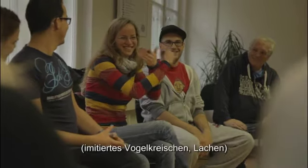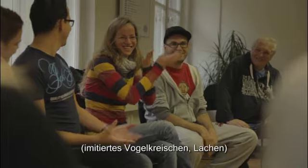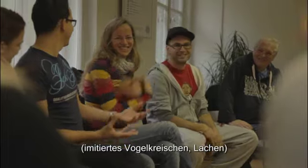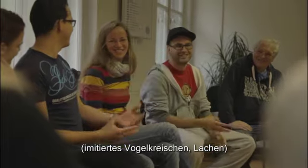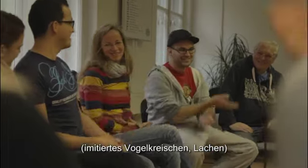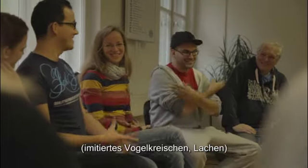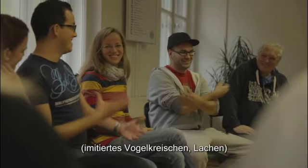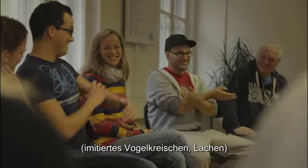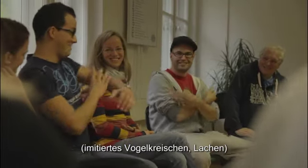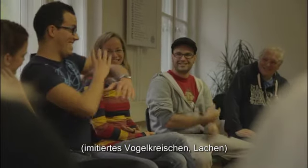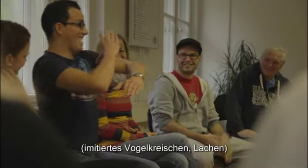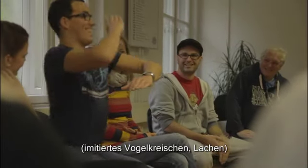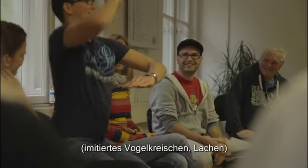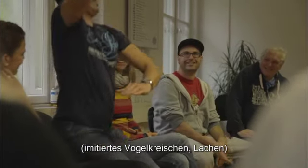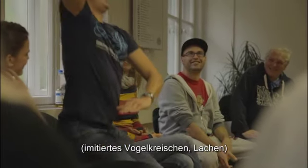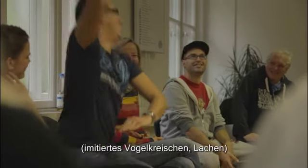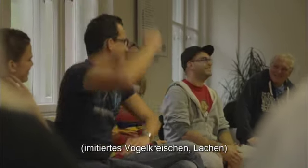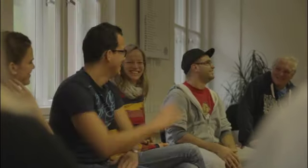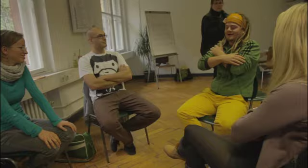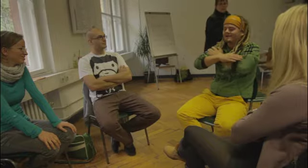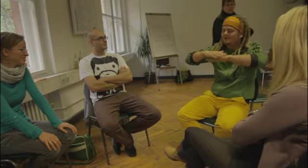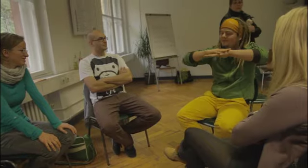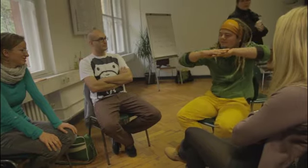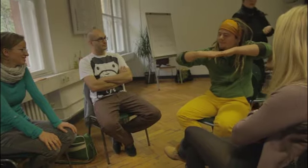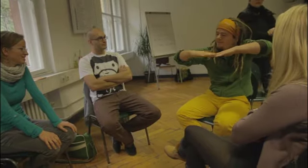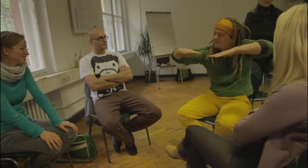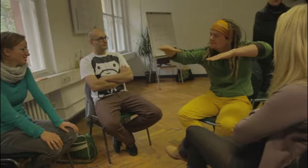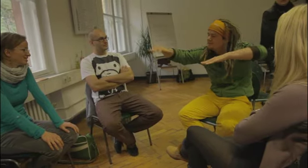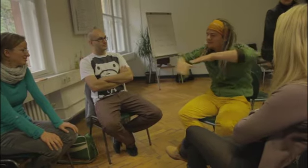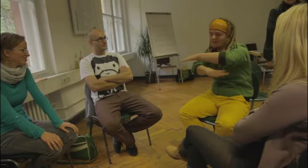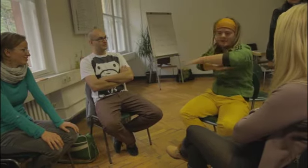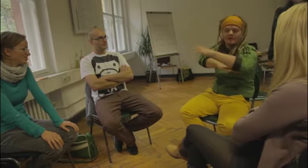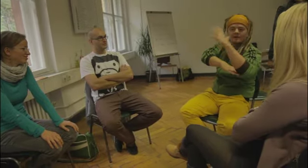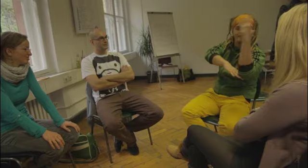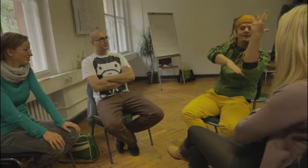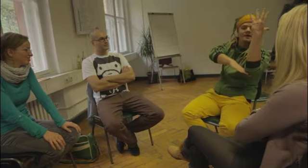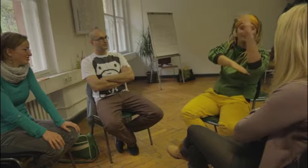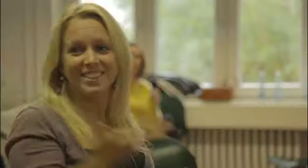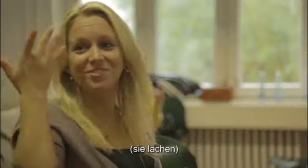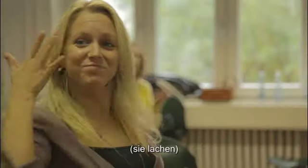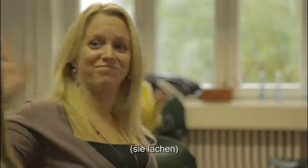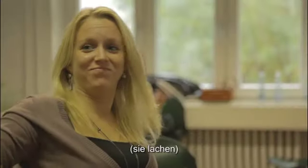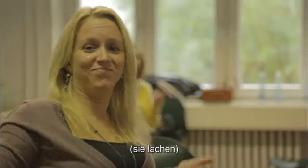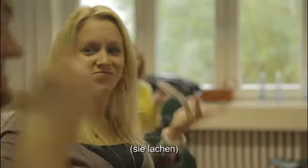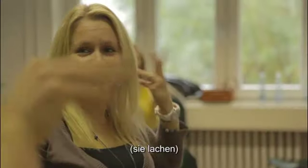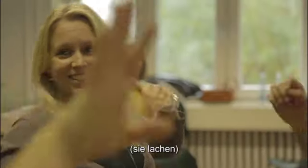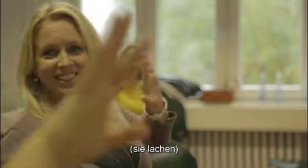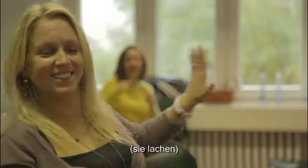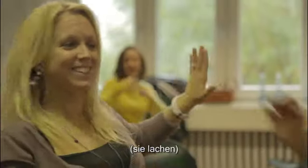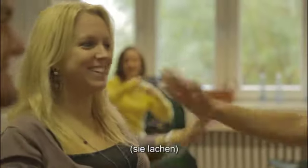Zwei Teilnehmer kreuzen die Arme und bewegen ihre Hände wie Flügel. Einer schiebt seine flache Hand zur Seite, den anderen Arm winkelt er an. Ein